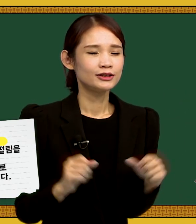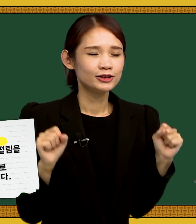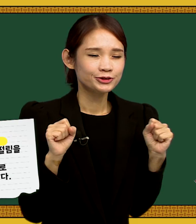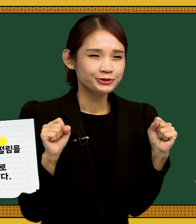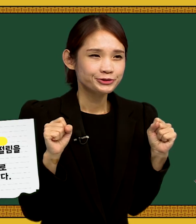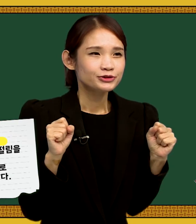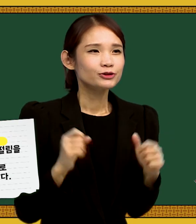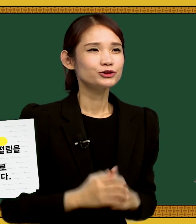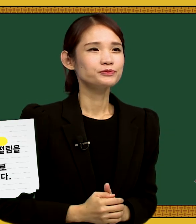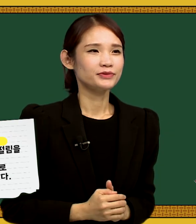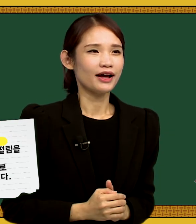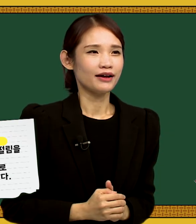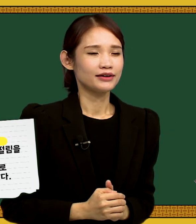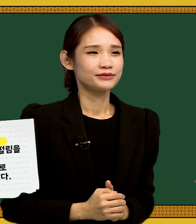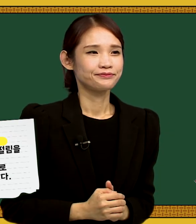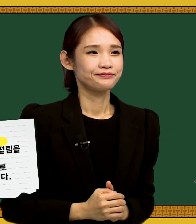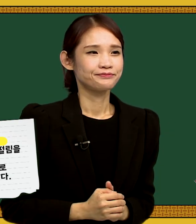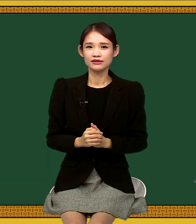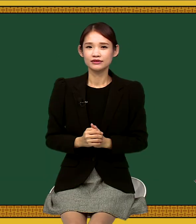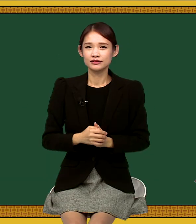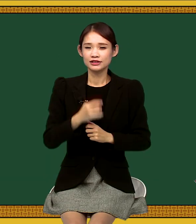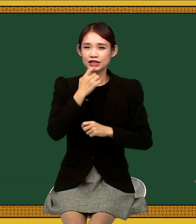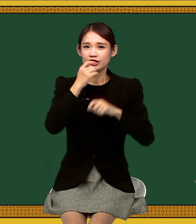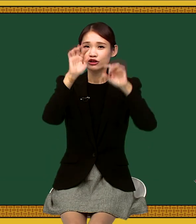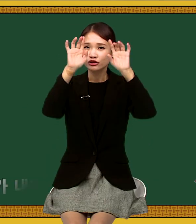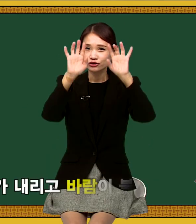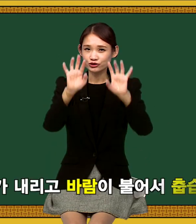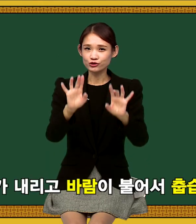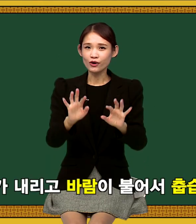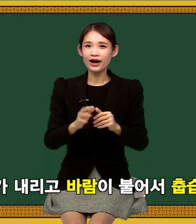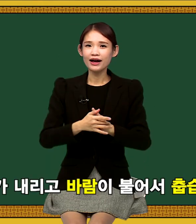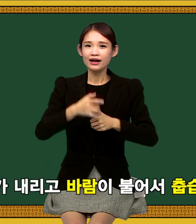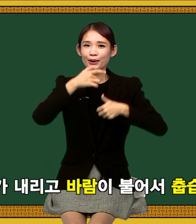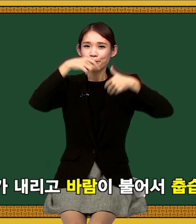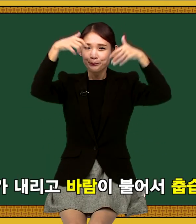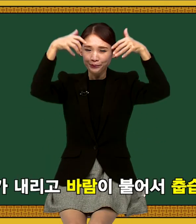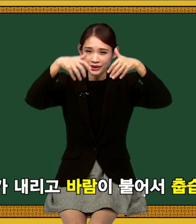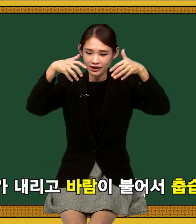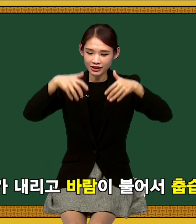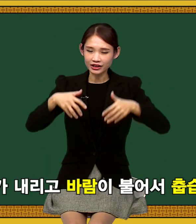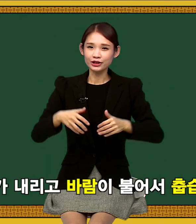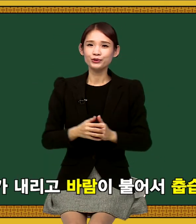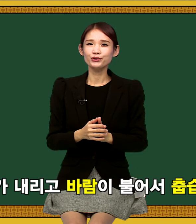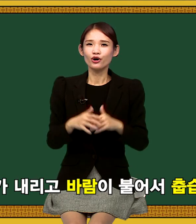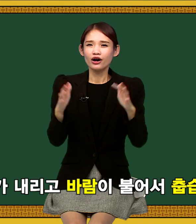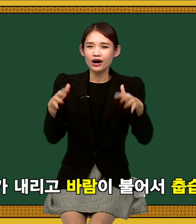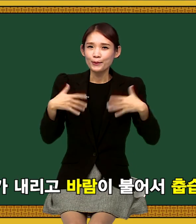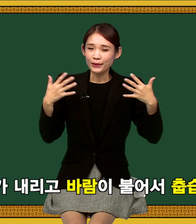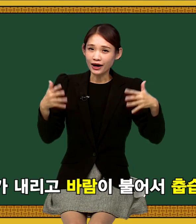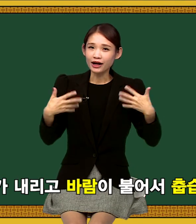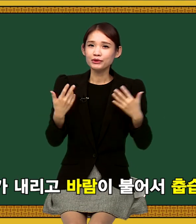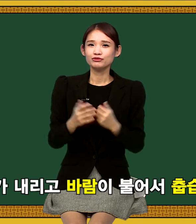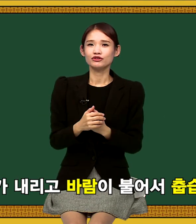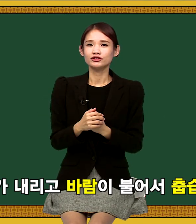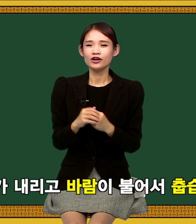춥다 춥다 춥다 춥다 눈과 비가 내리고 바람이 불어서